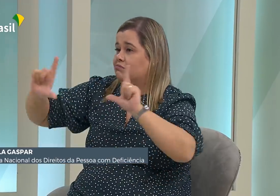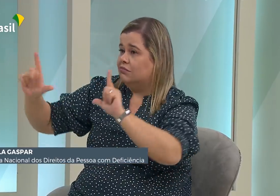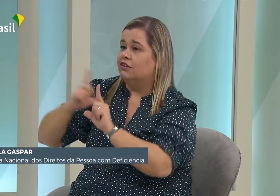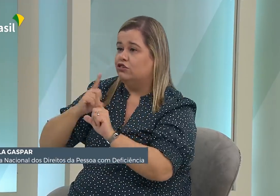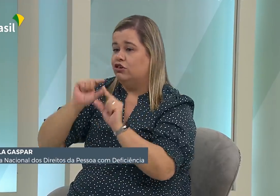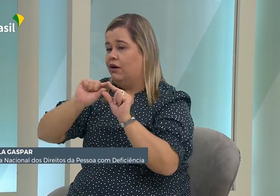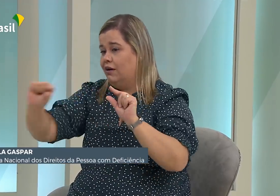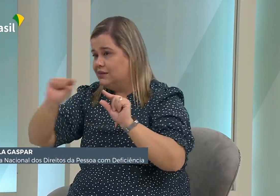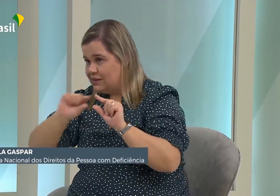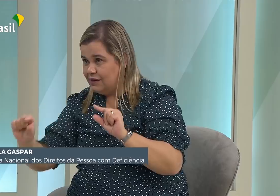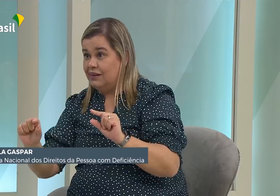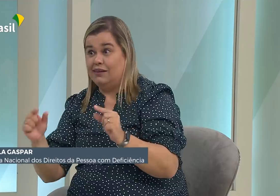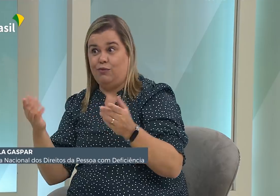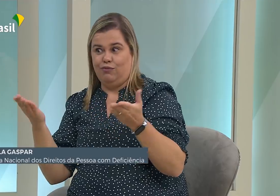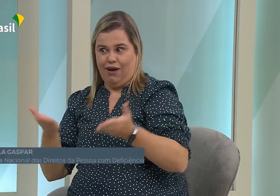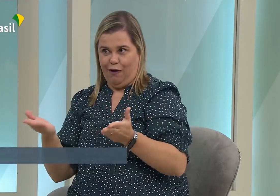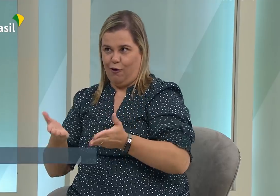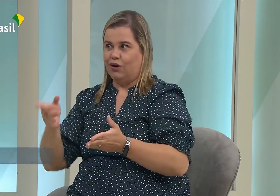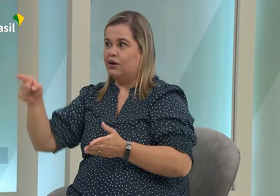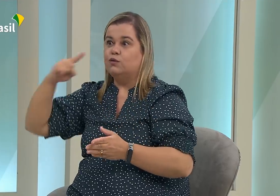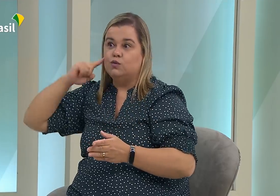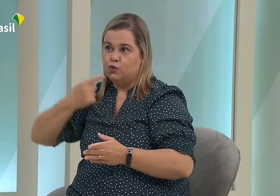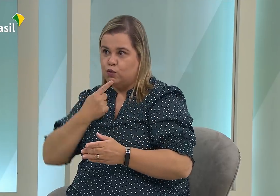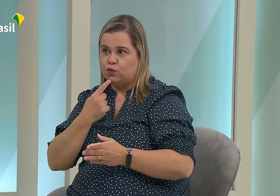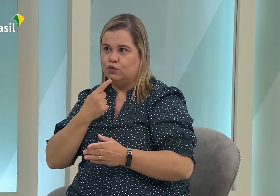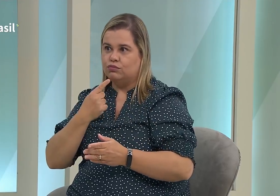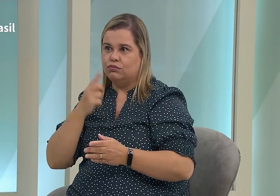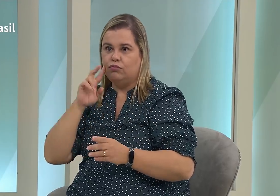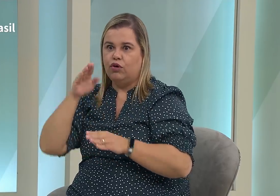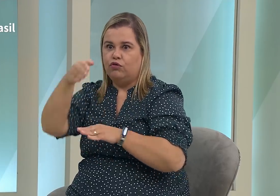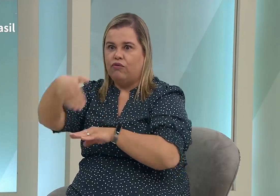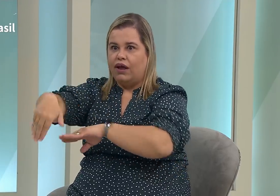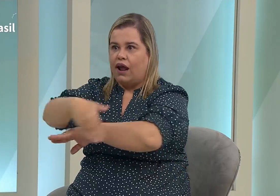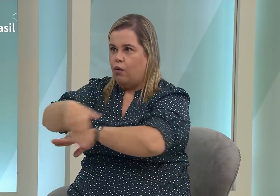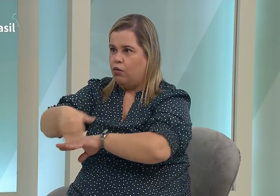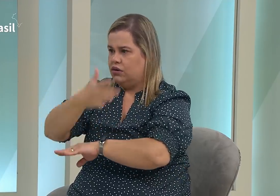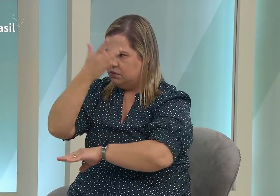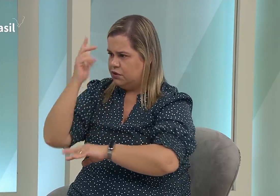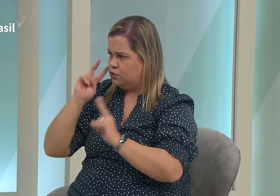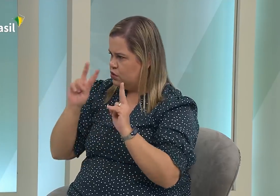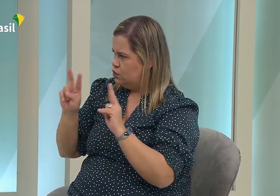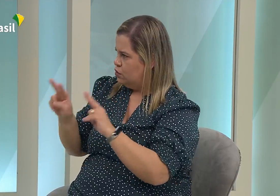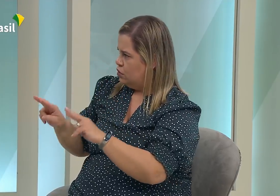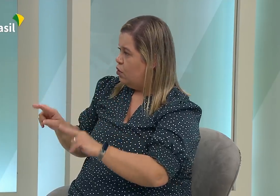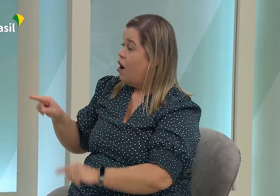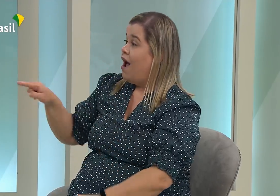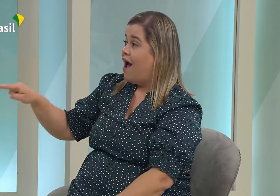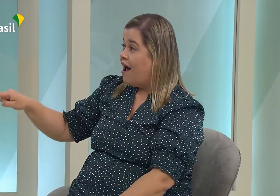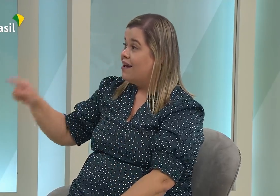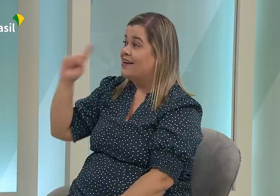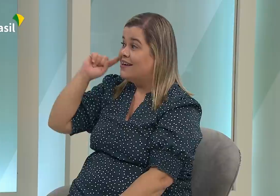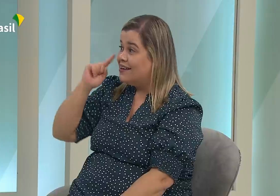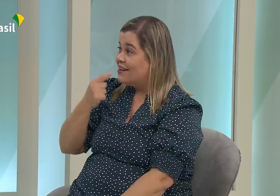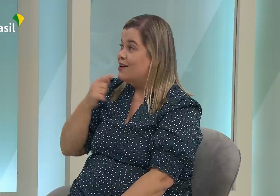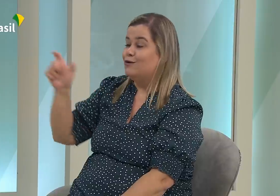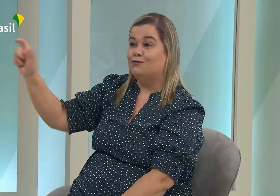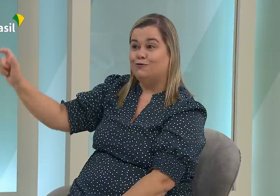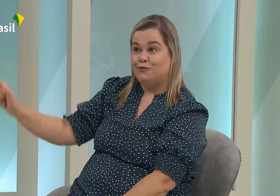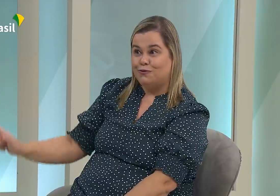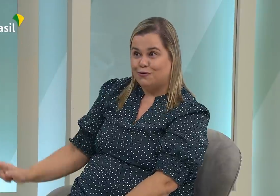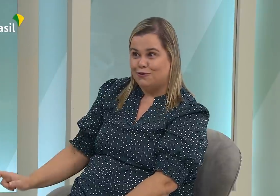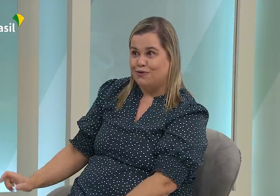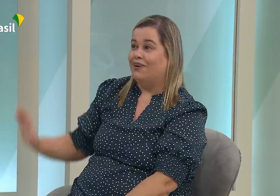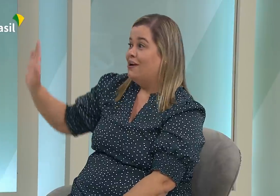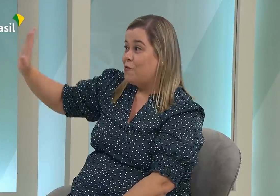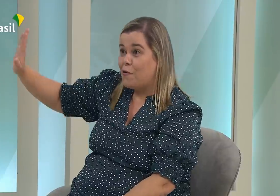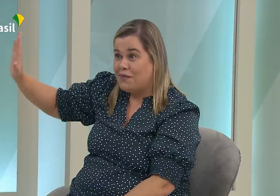Faltava legenda, poucas legendas, em poucos programas. Só que agora, o surdo, onde ele está, muitas pessoas